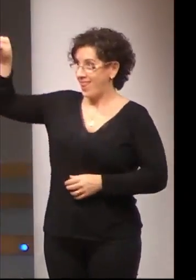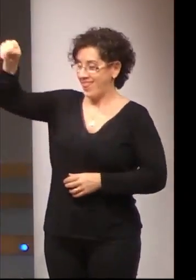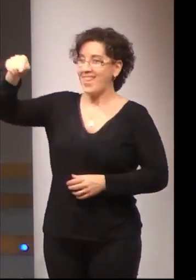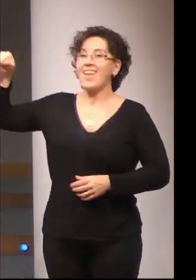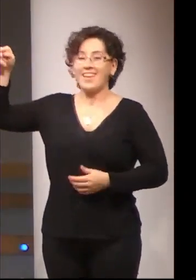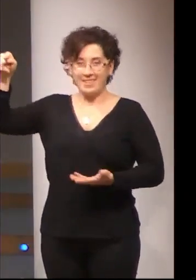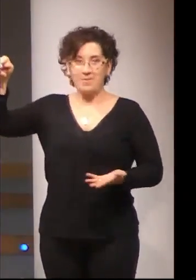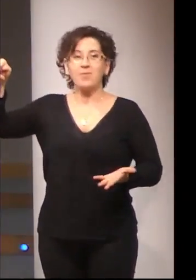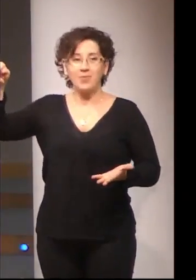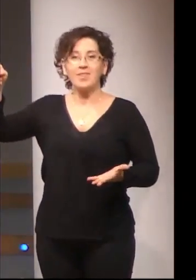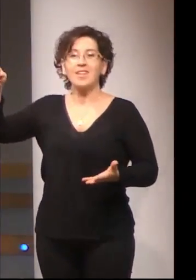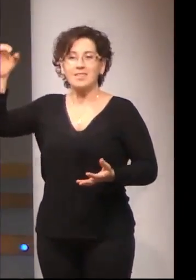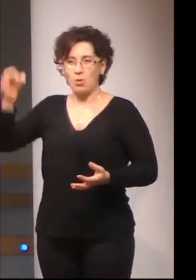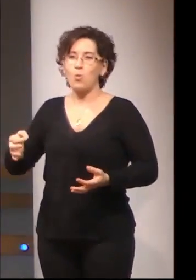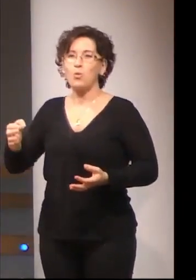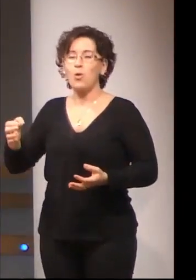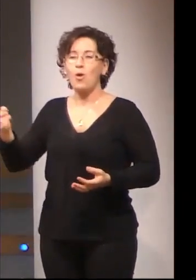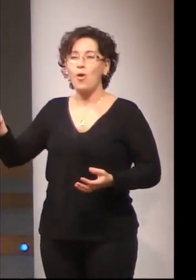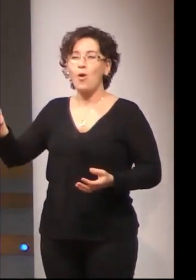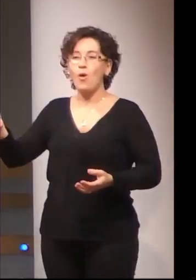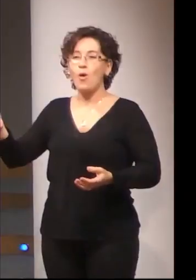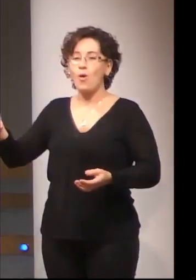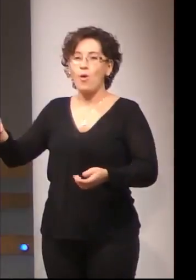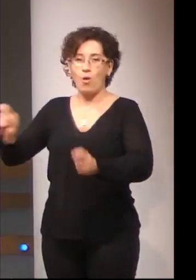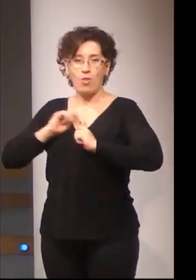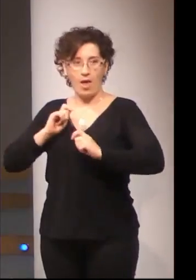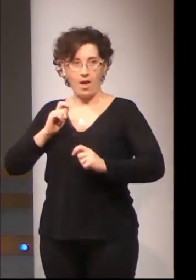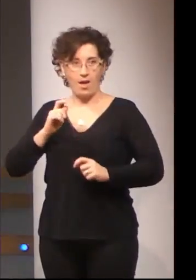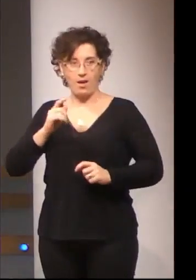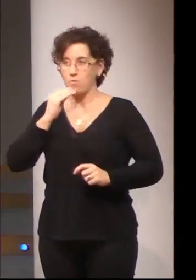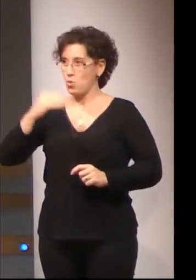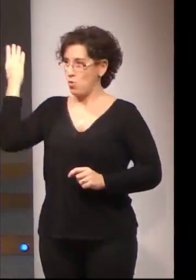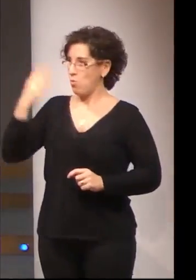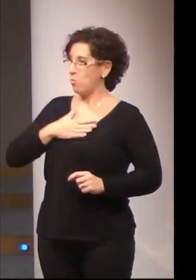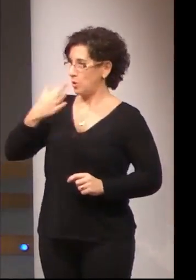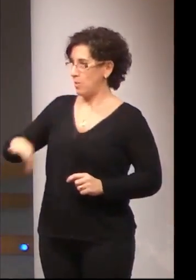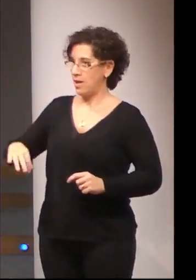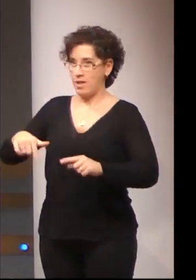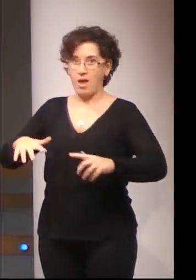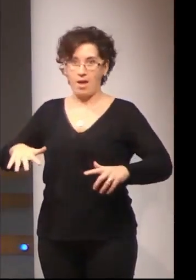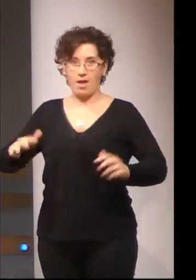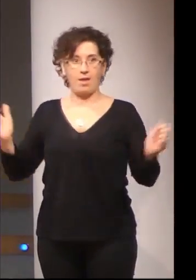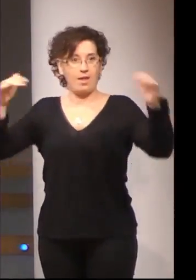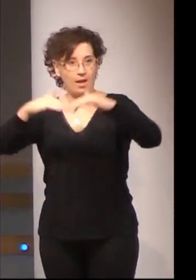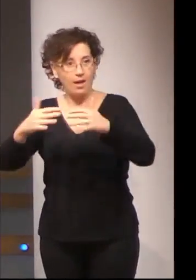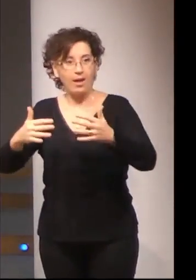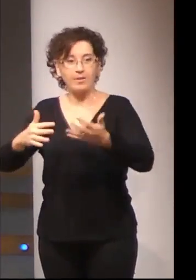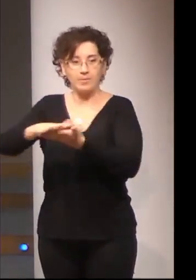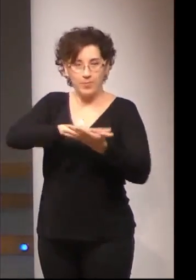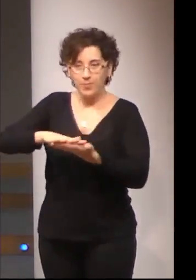a dudas, pues, nos puede permitir el generar un espacio de encuentro y de trabajo y de debate.